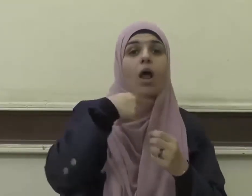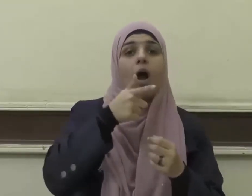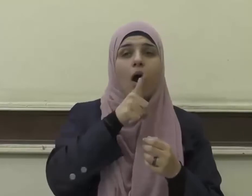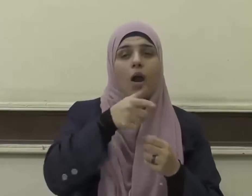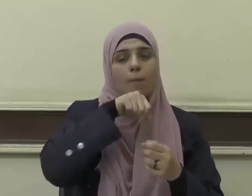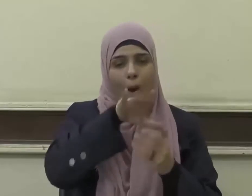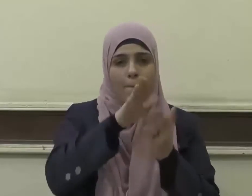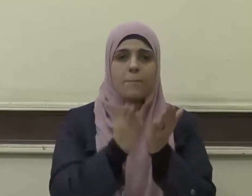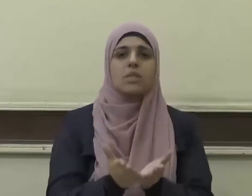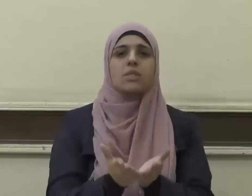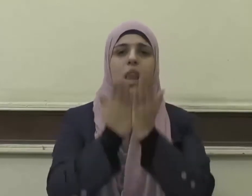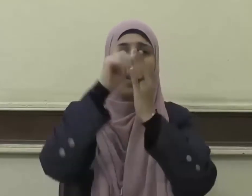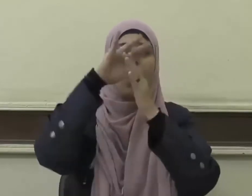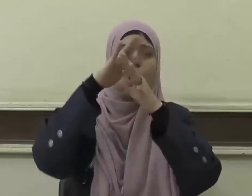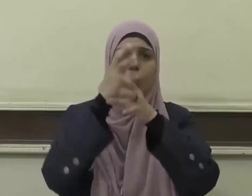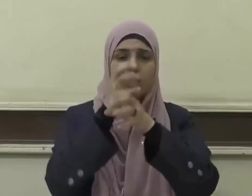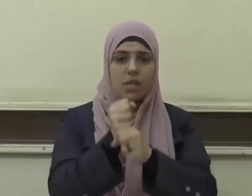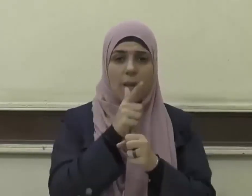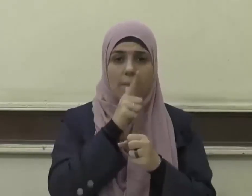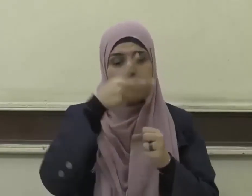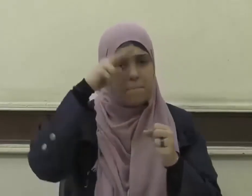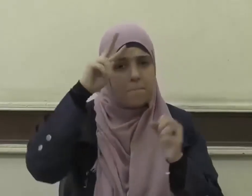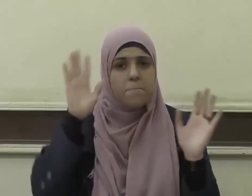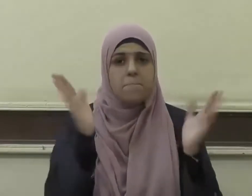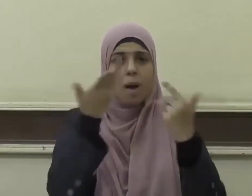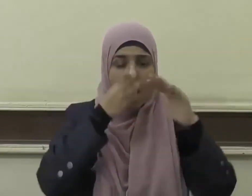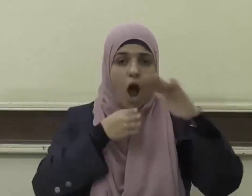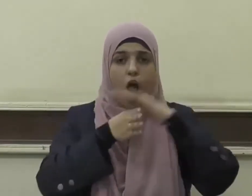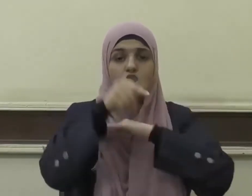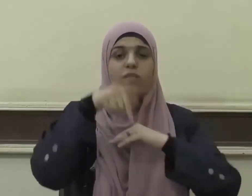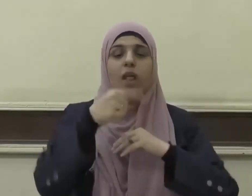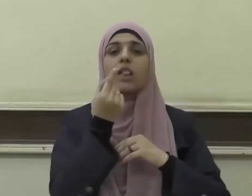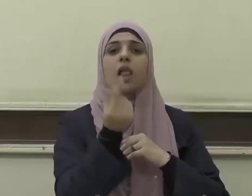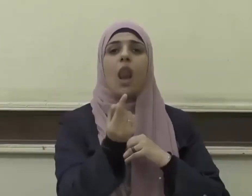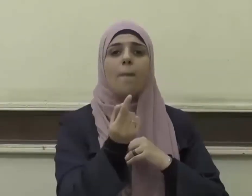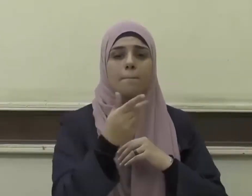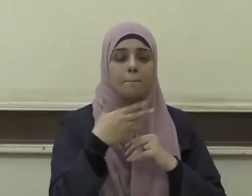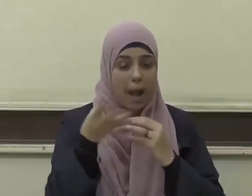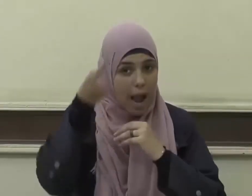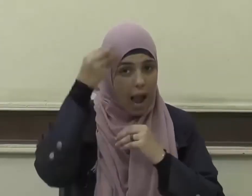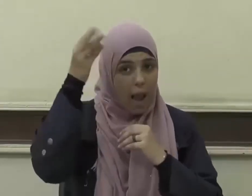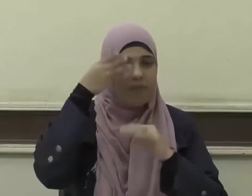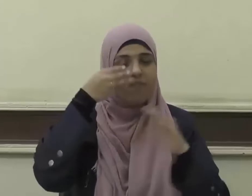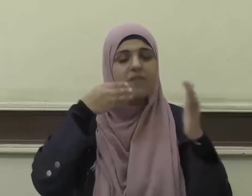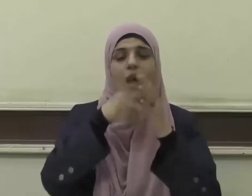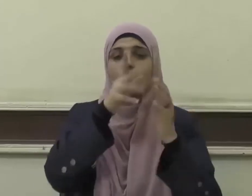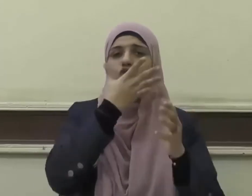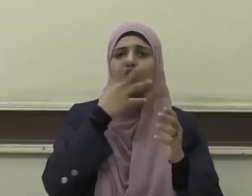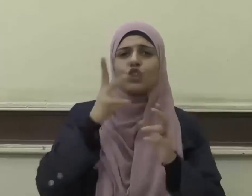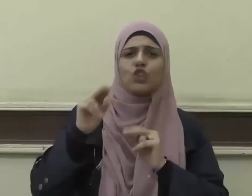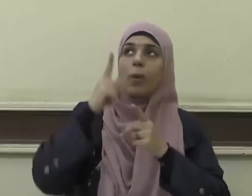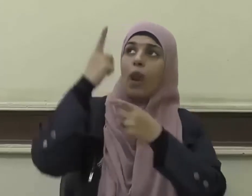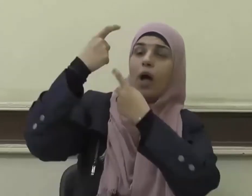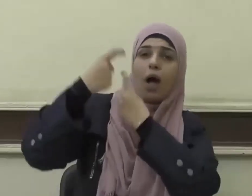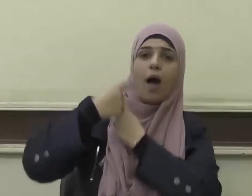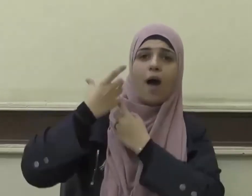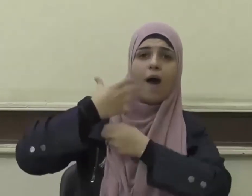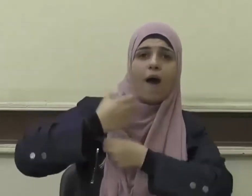عليه وسلم من خرج في طلب العلم فهو في سبيل الله حتى يرجع